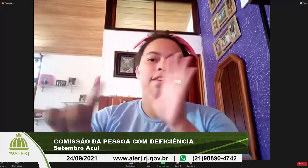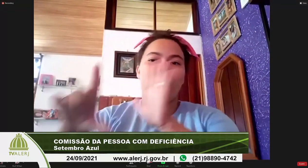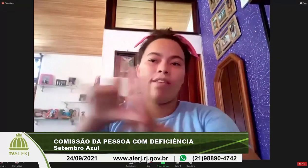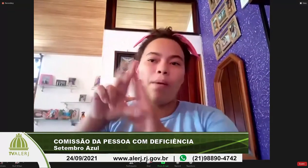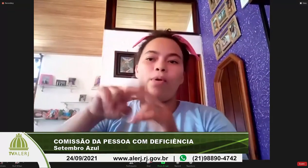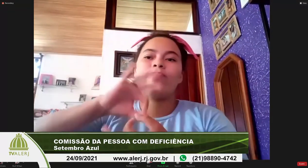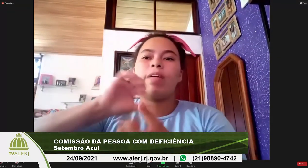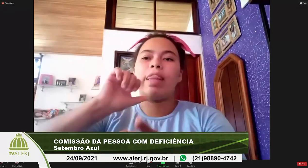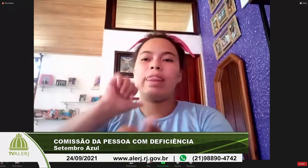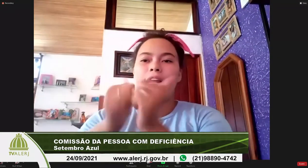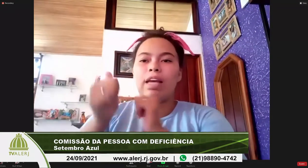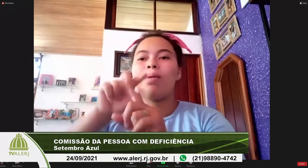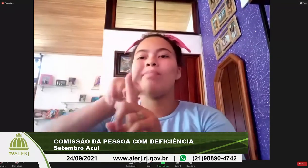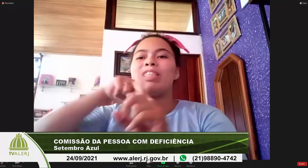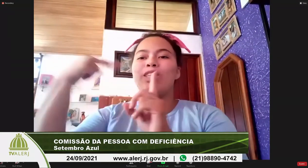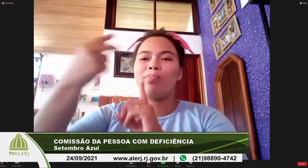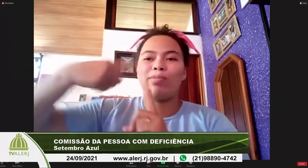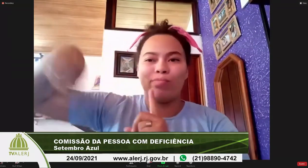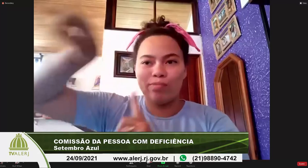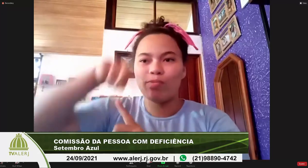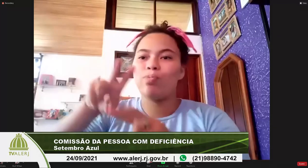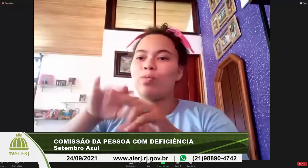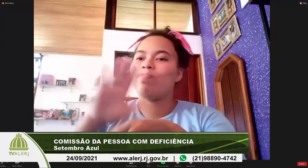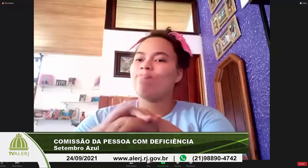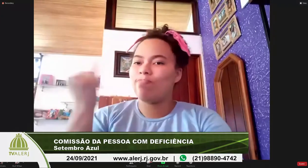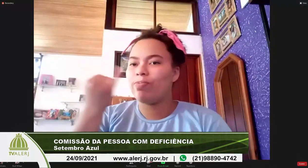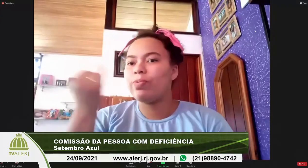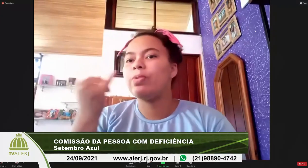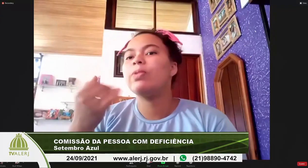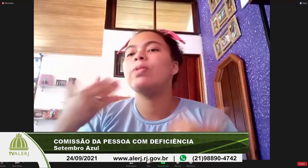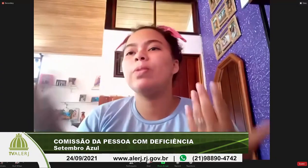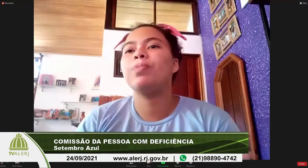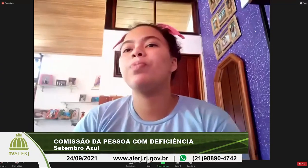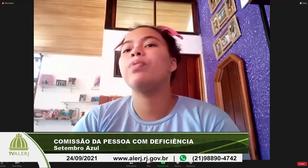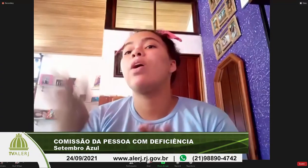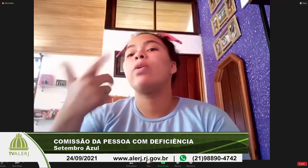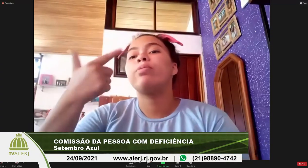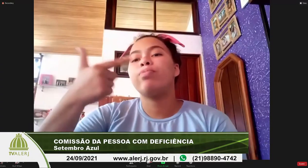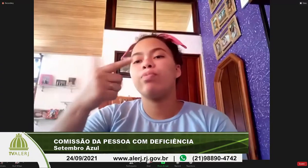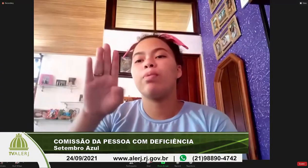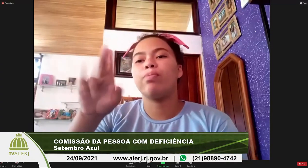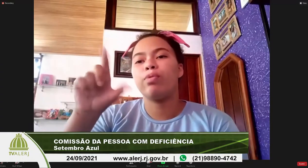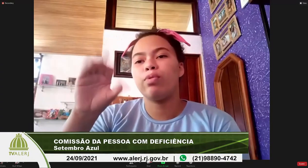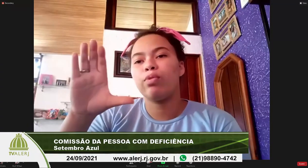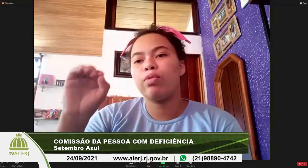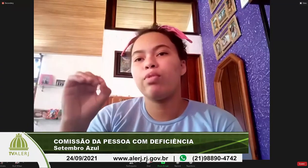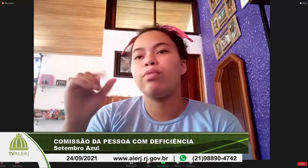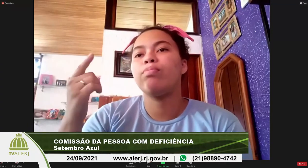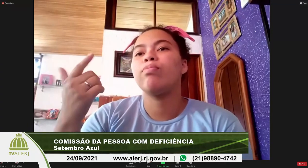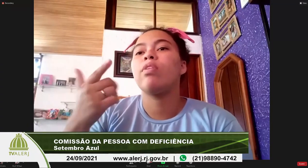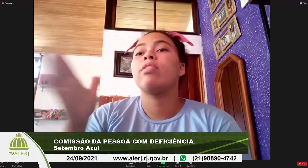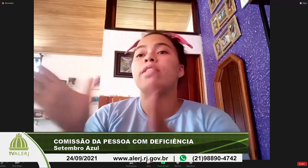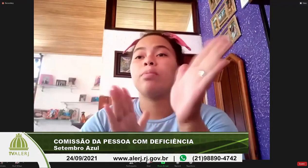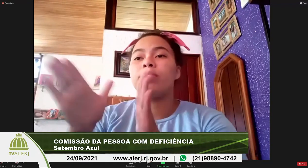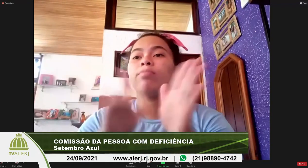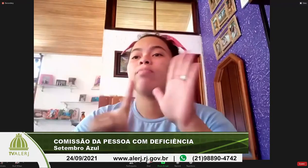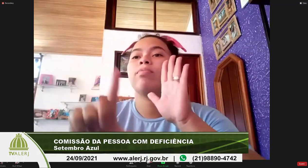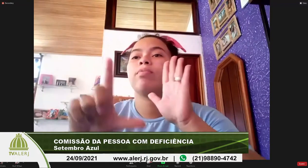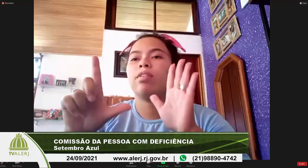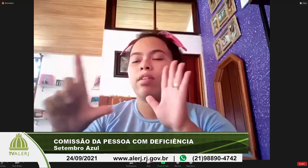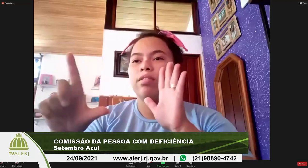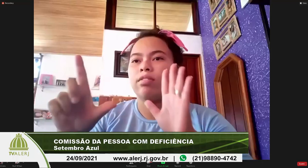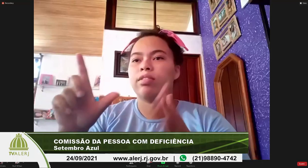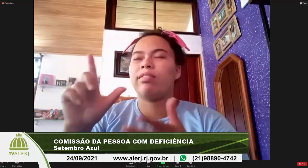essa lei que eu li acima ela dá da base para implementar o financiamento para o The Flimps Games o bloco